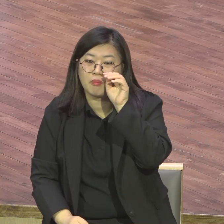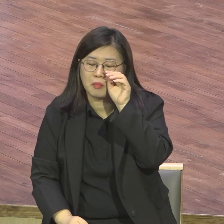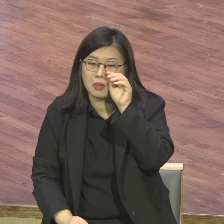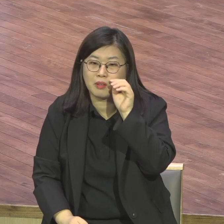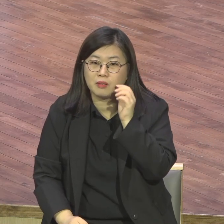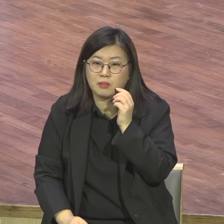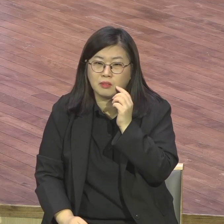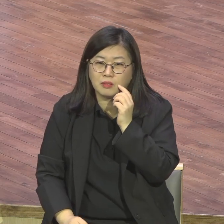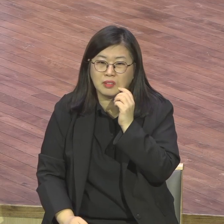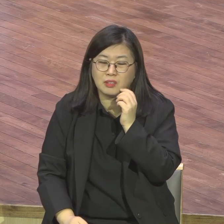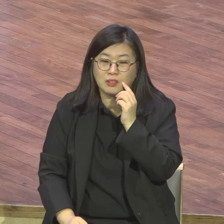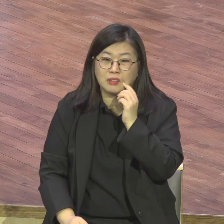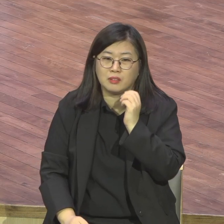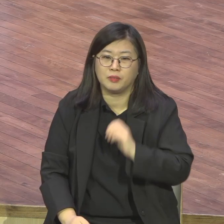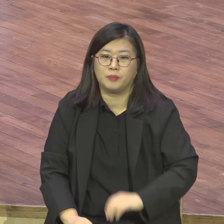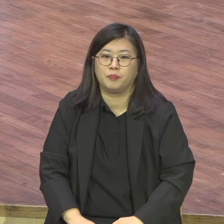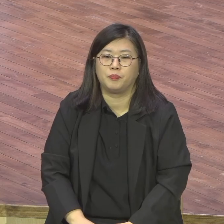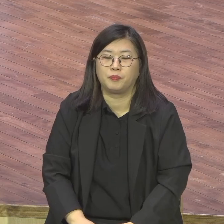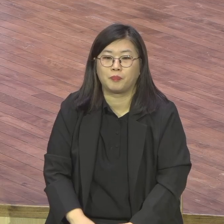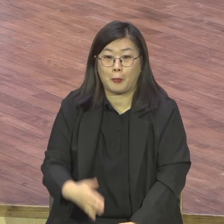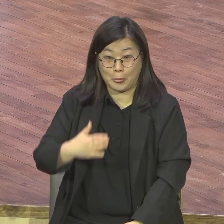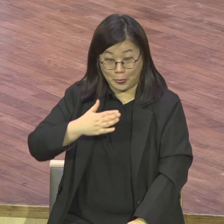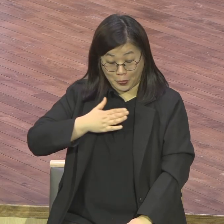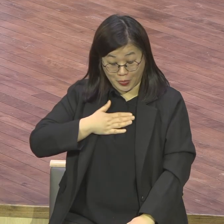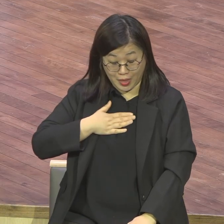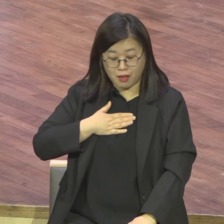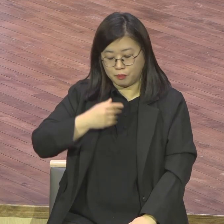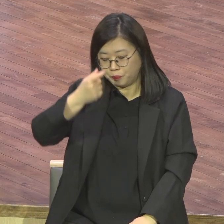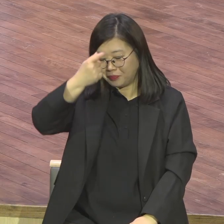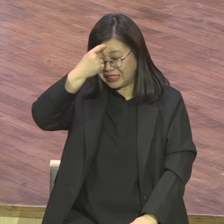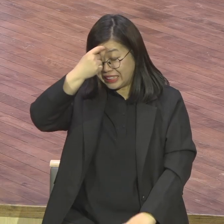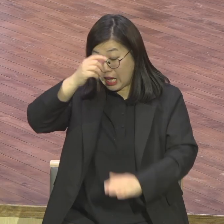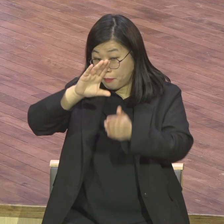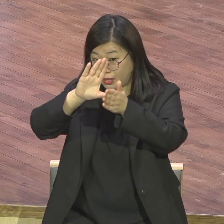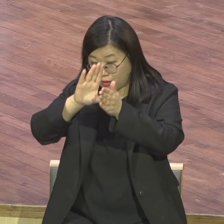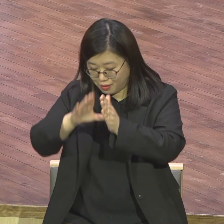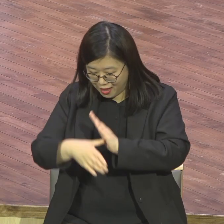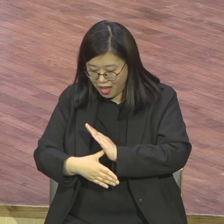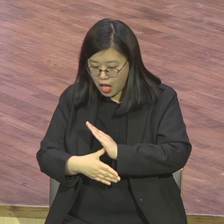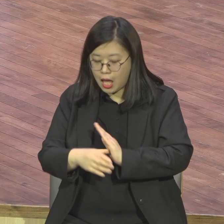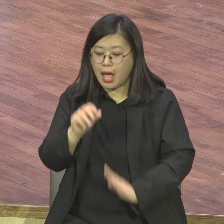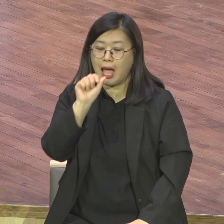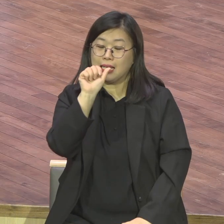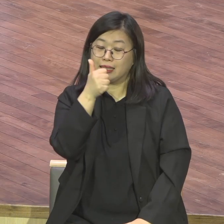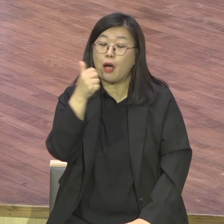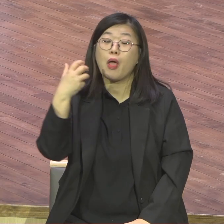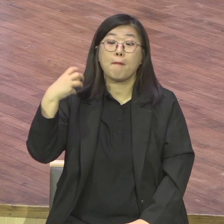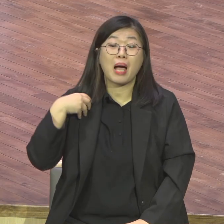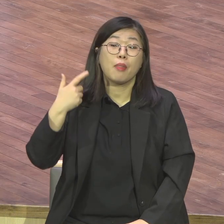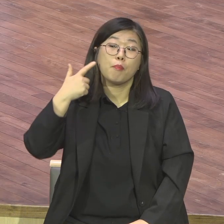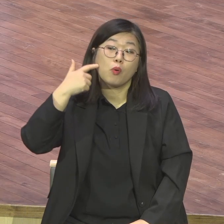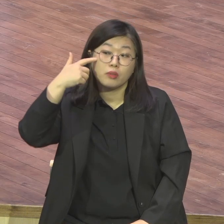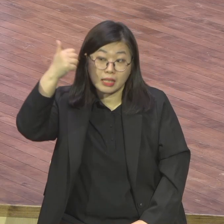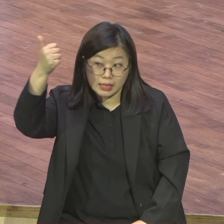사회 보는 목사님들 대표 기도하는 장노님들 여기 지금 영향을 입히잖아요.